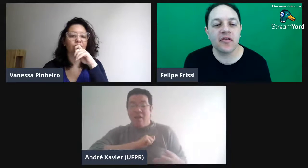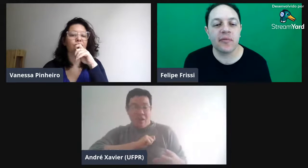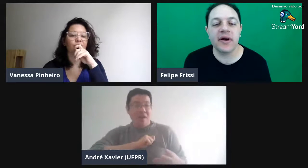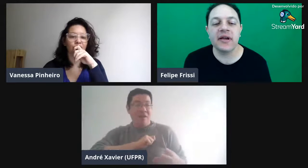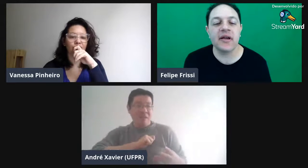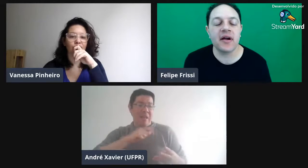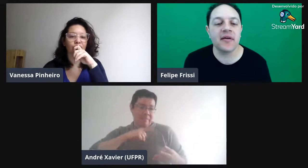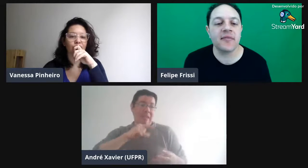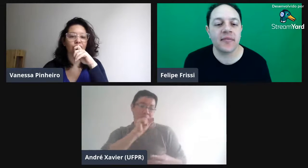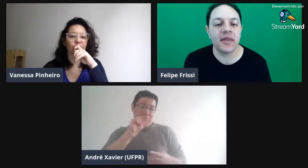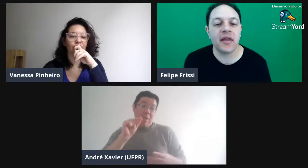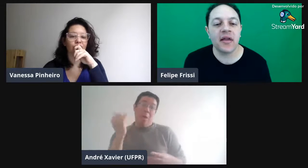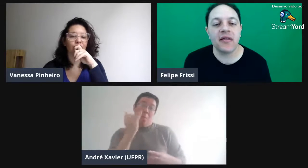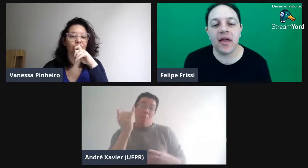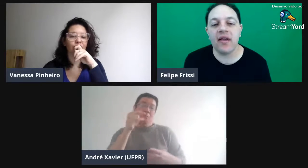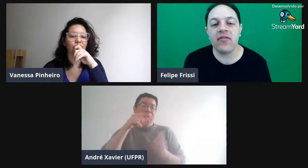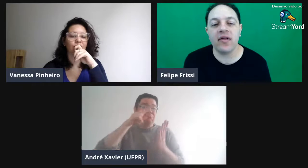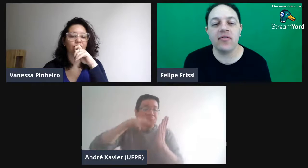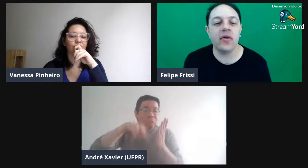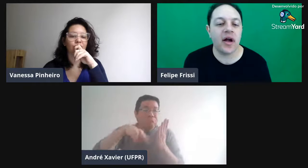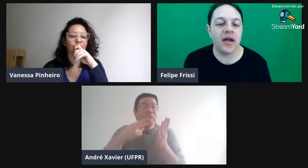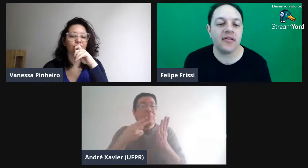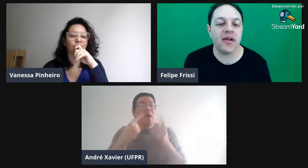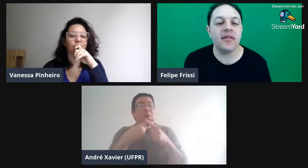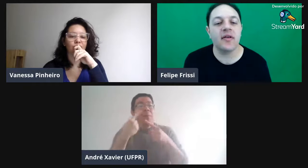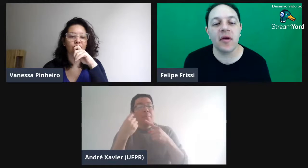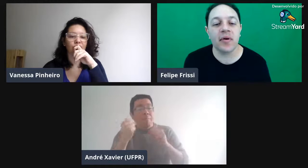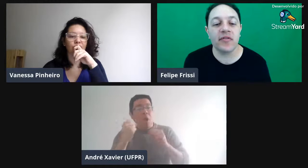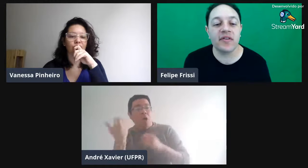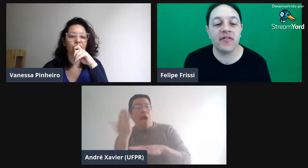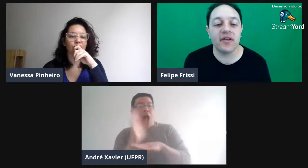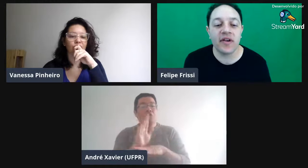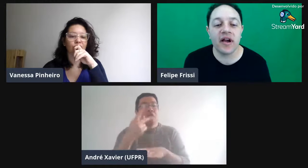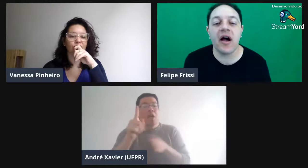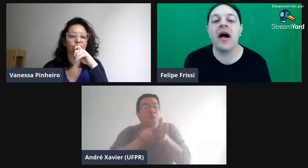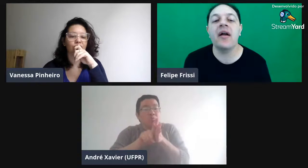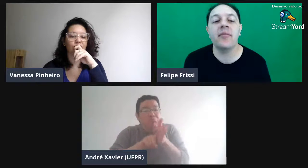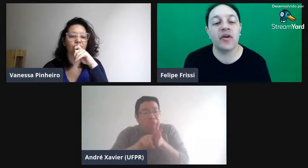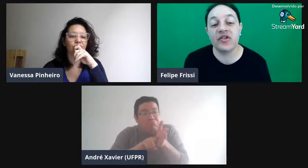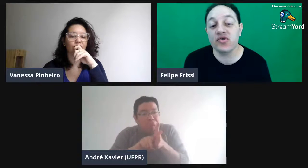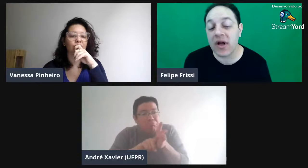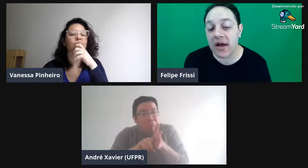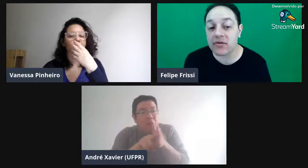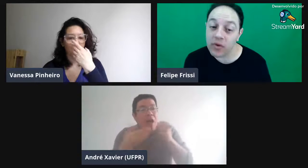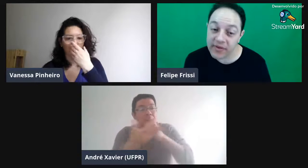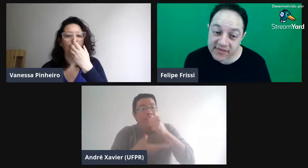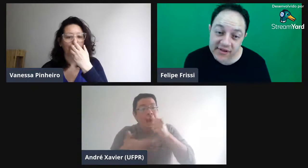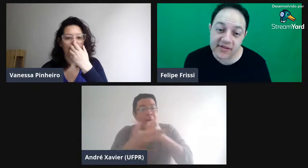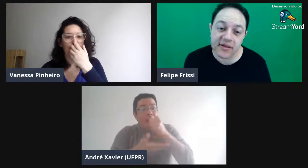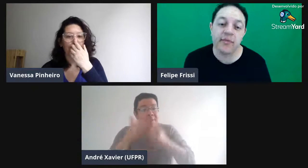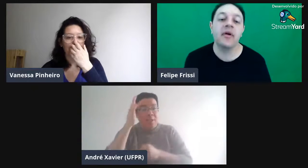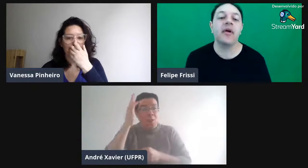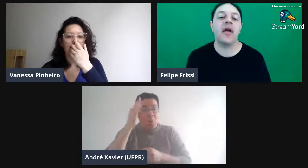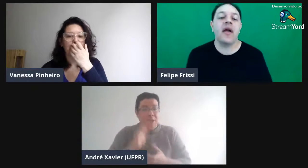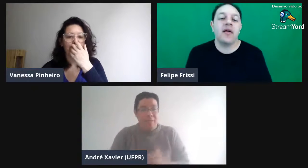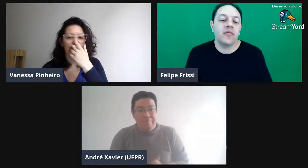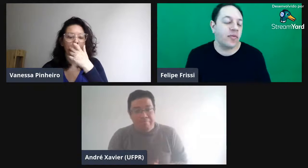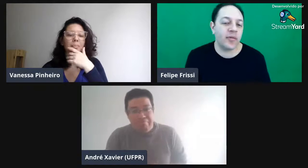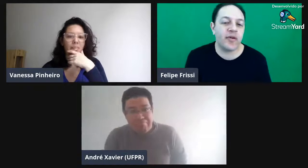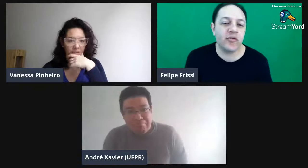Espanha, tem vários locais, né? Então, dá para você verificar e pode ajudar na sua pesquisa, é, pelo menos